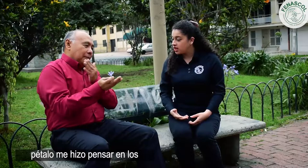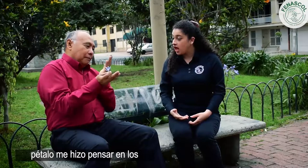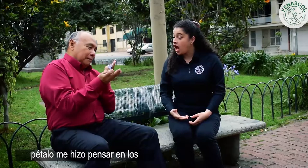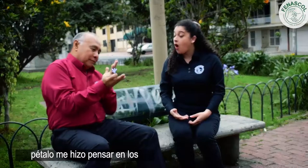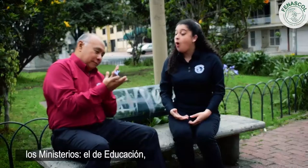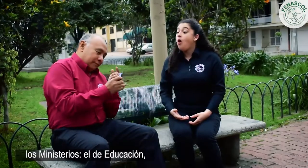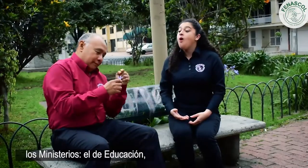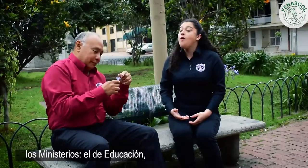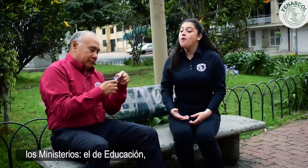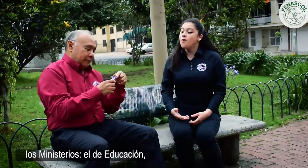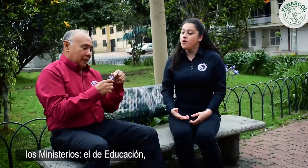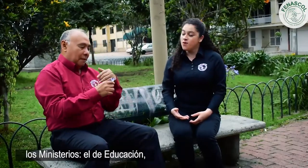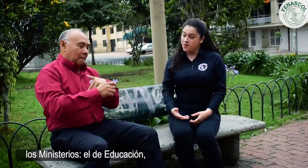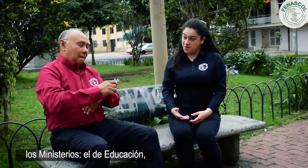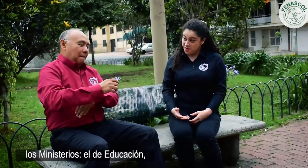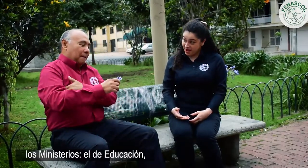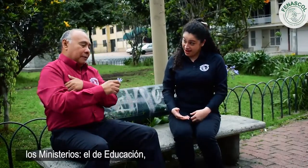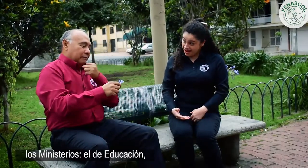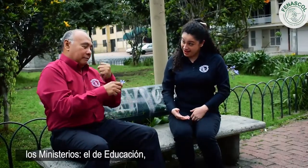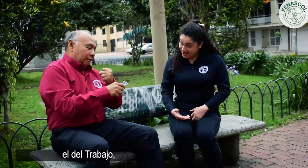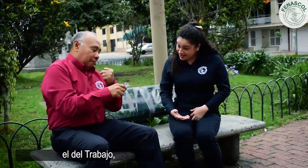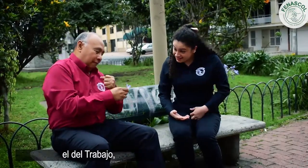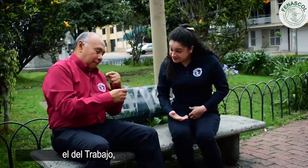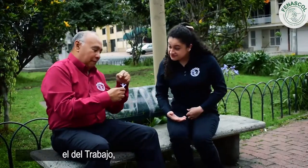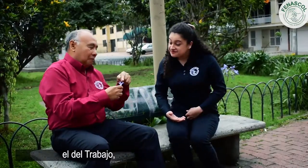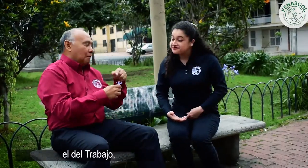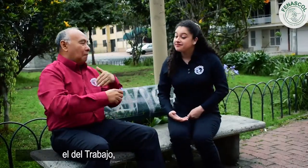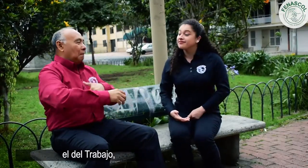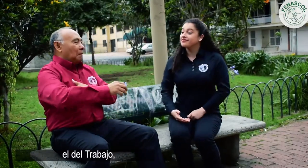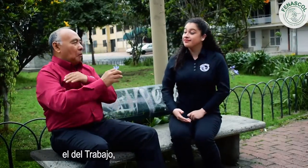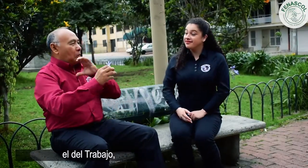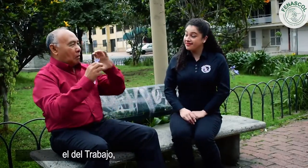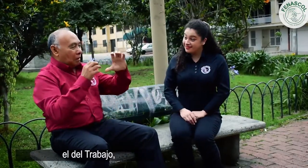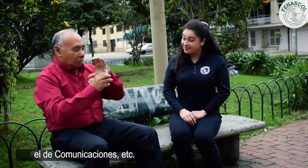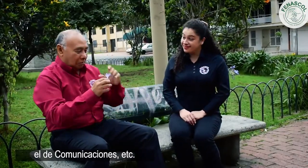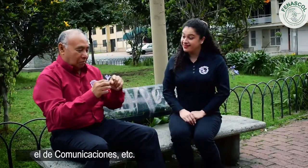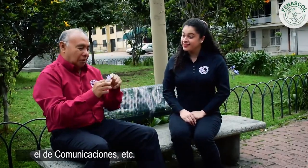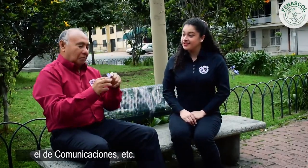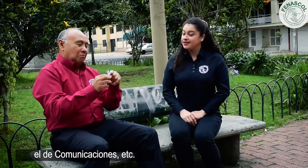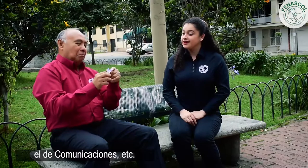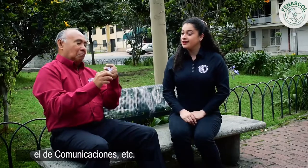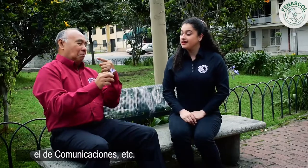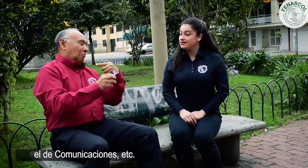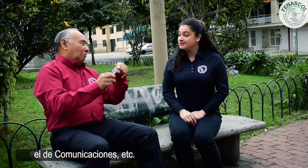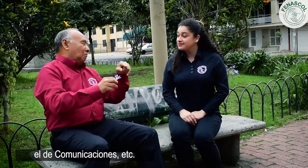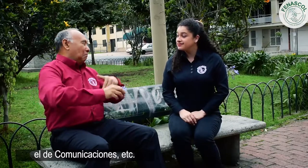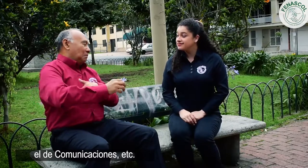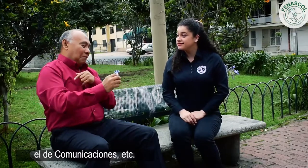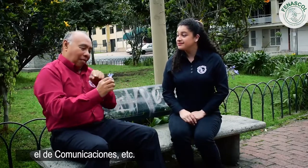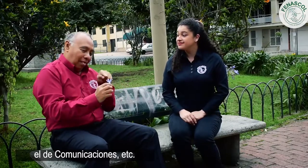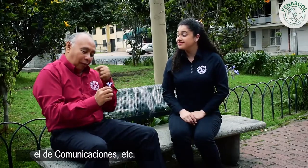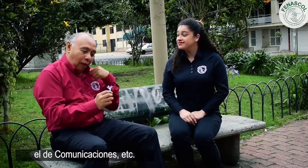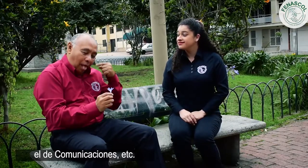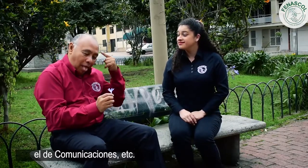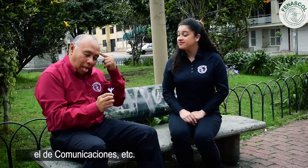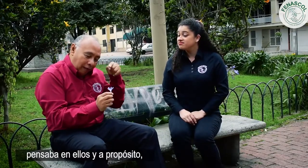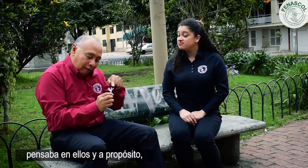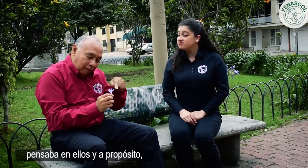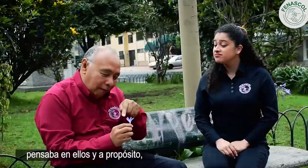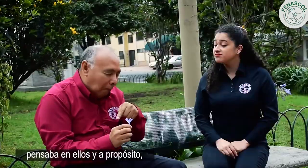en los ministerios el de educación el del trabajo el de comunicaciones etcétera pensaba en